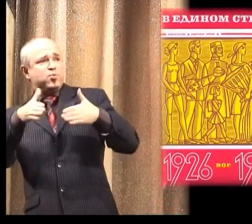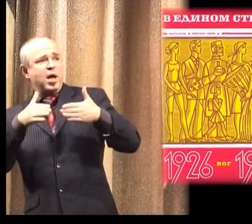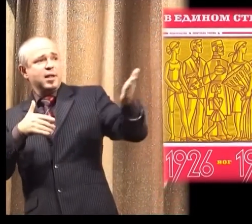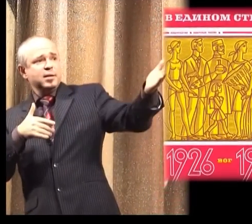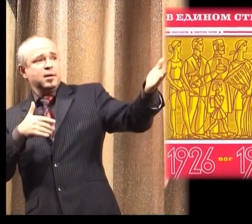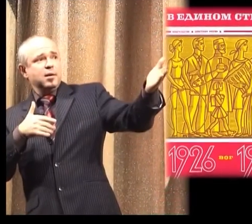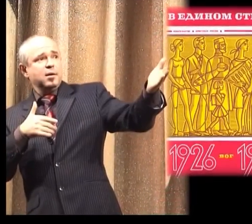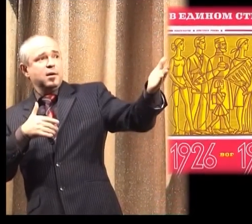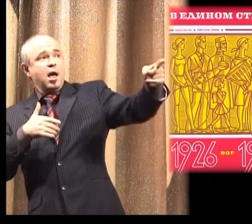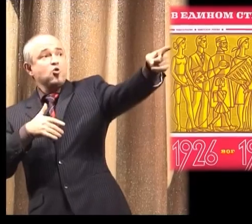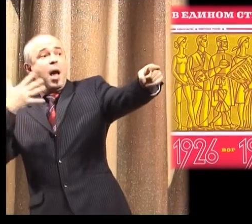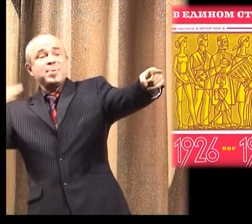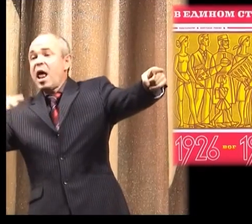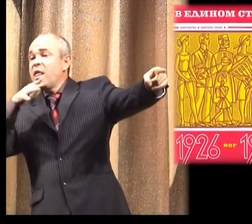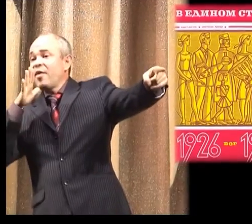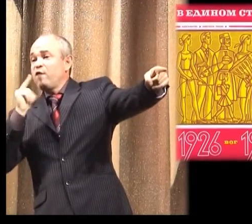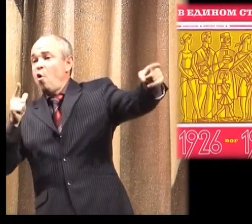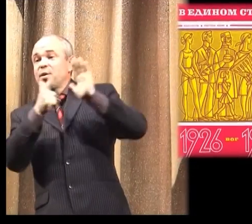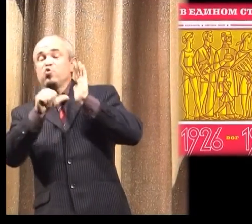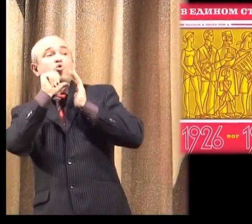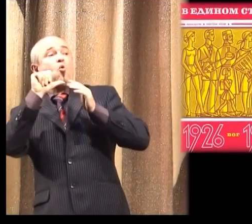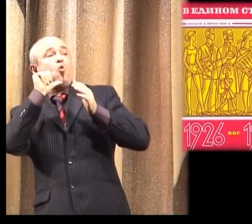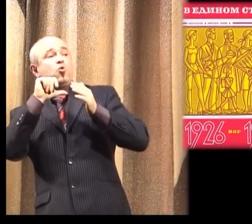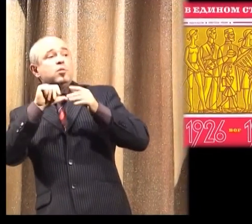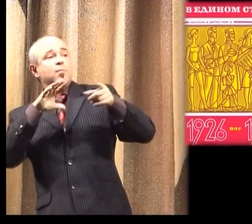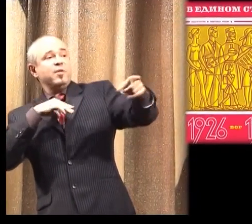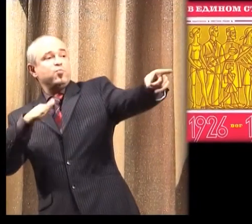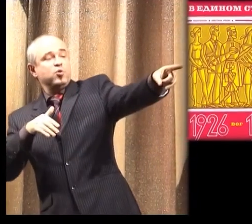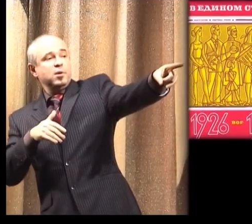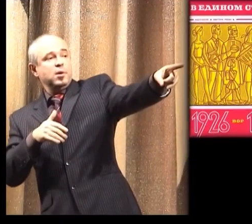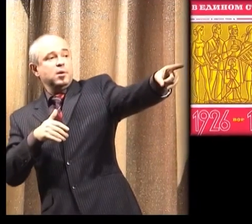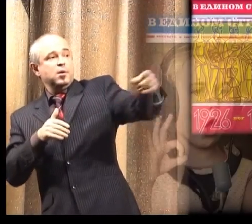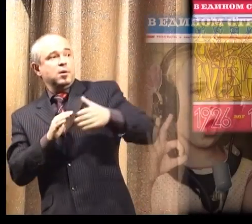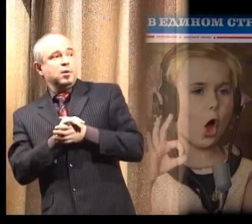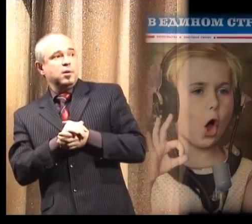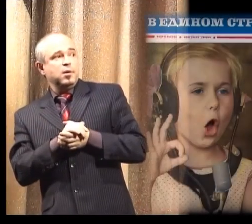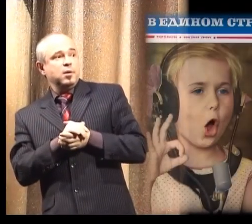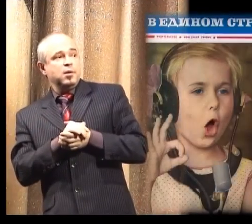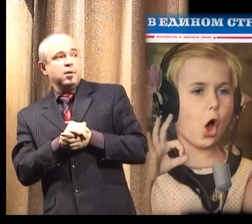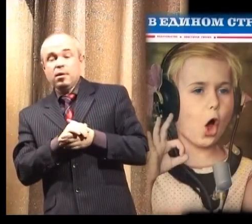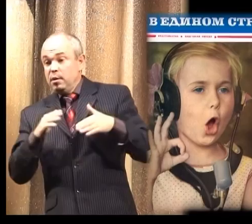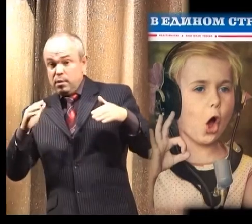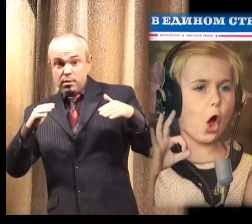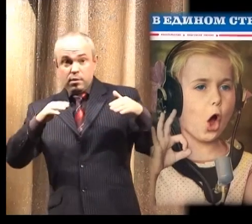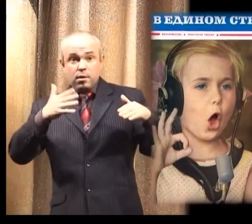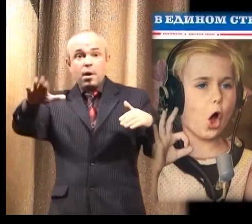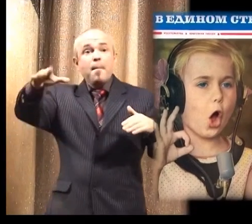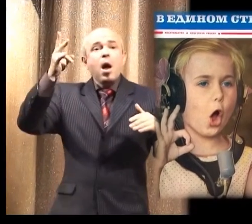Вот журнал в таком виде выпускался. Это пятьдесят лет ВОК, дорогие друзья. Семьдесят шестой год.